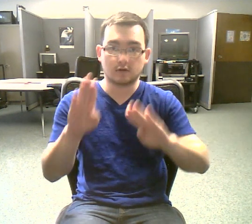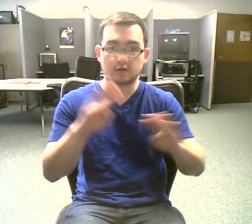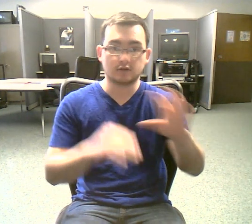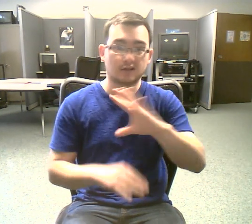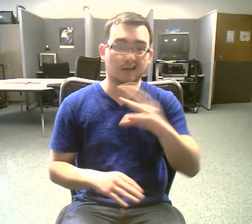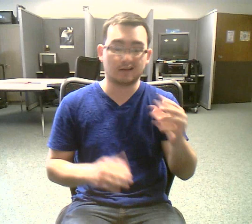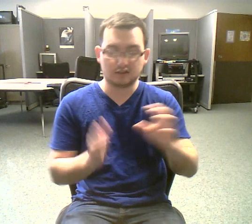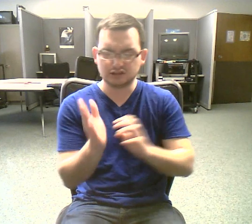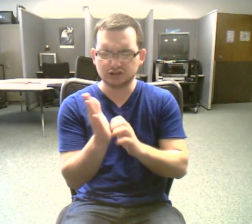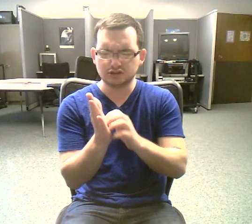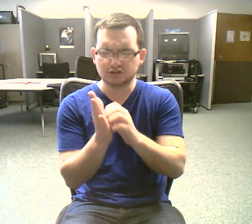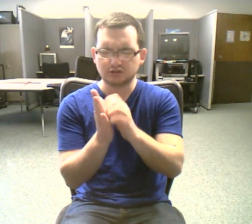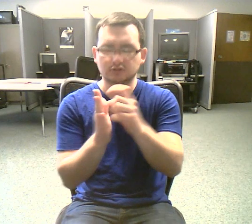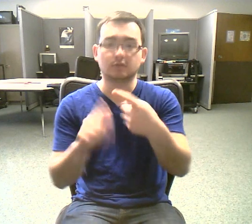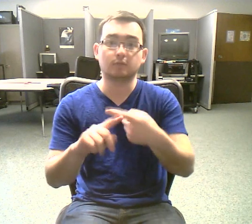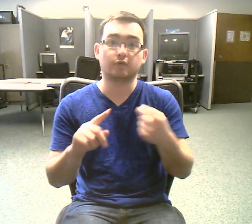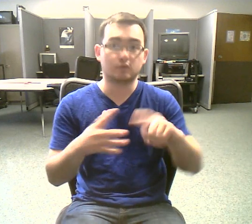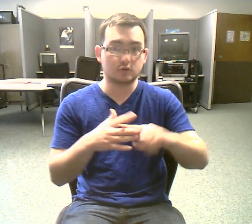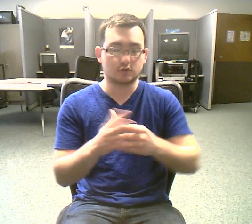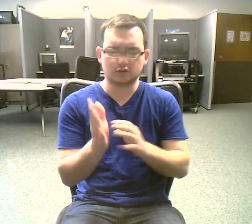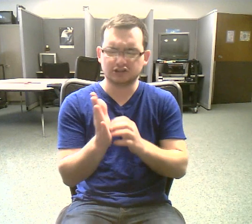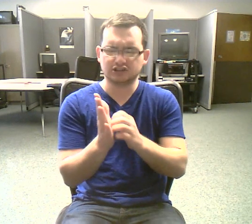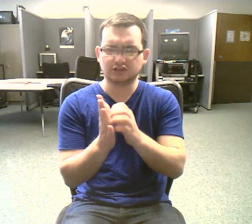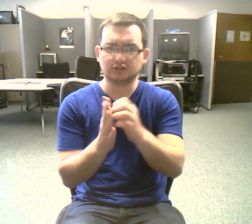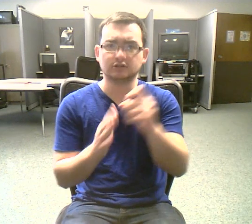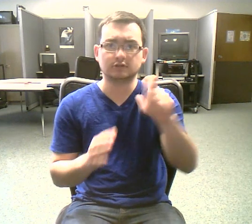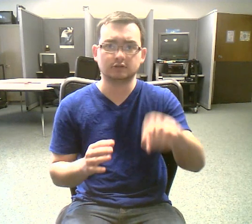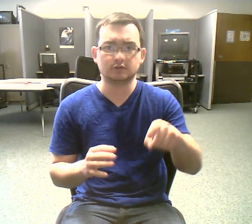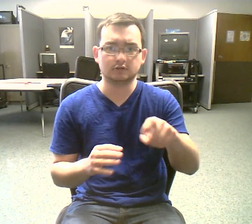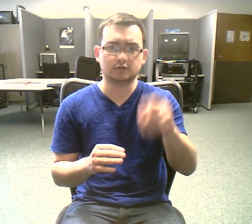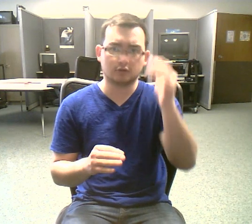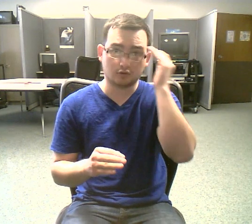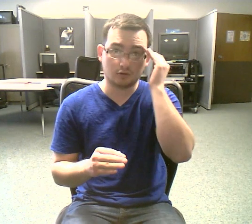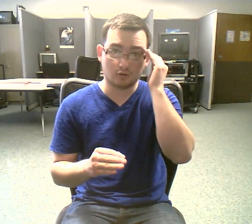Before we can talk about cancer, we need to make sure that we know the basics for cell biology.